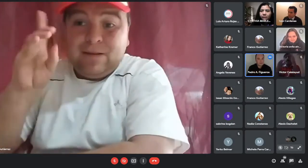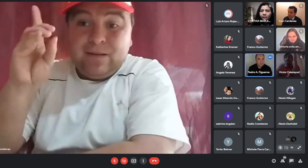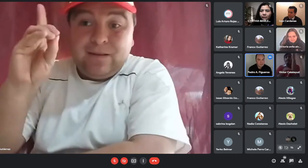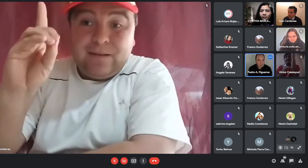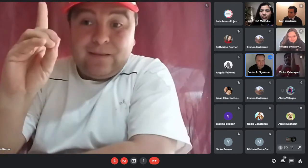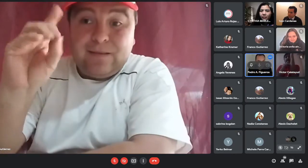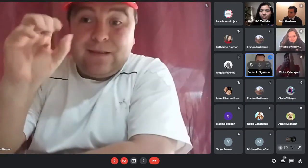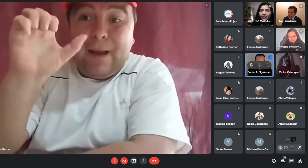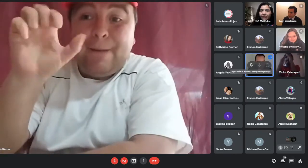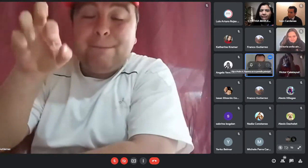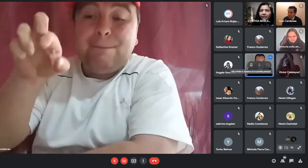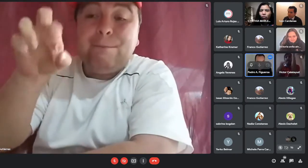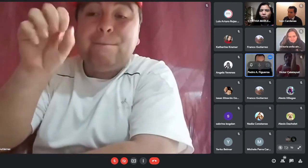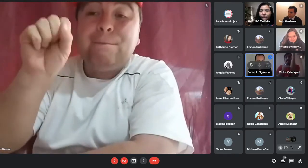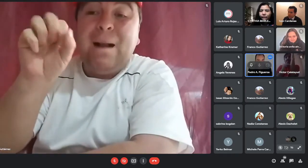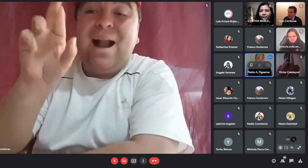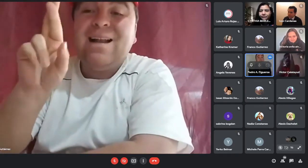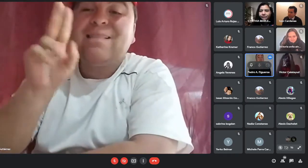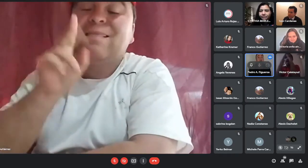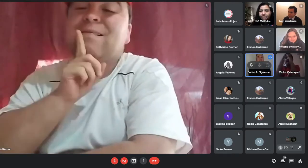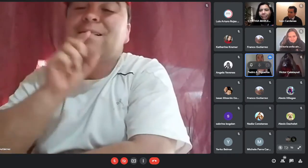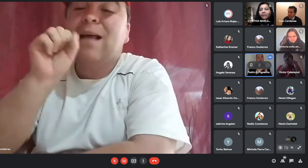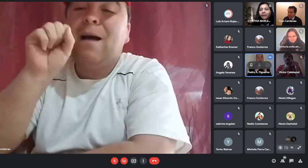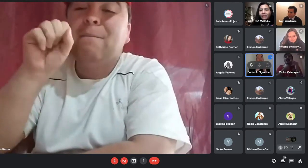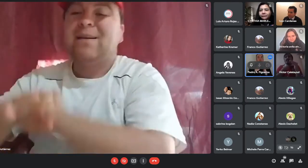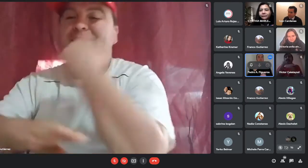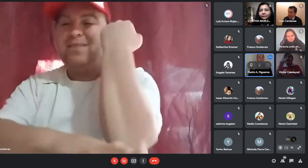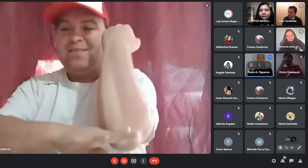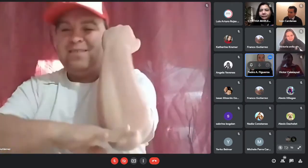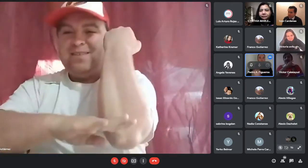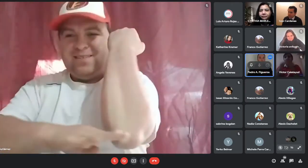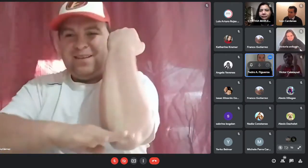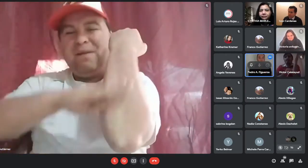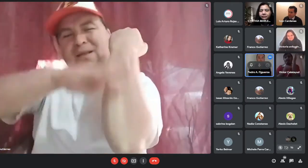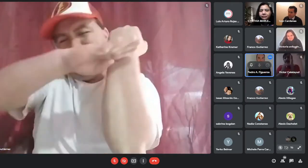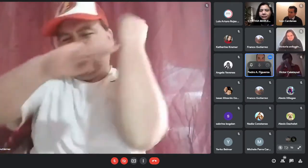departamento ok un variante regional